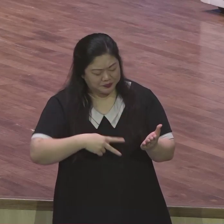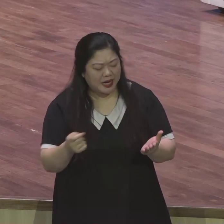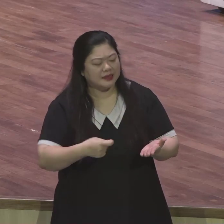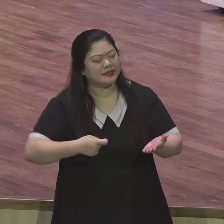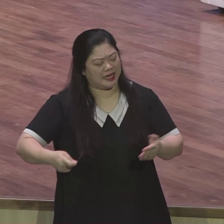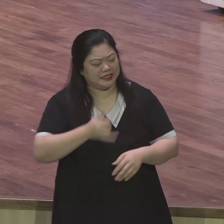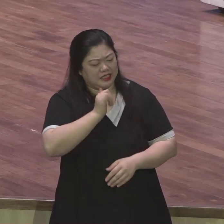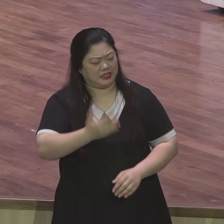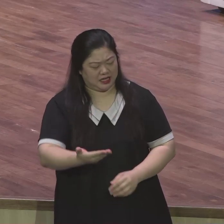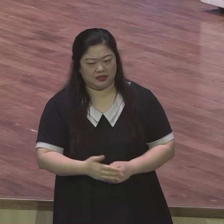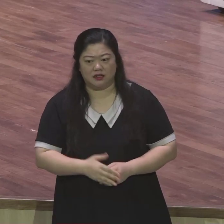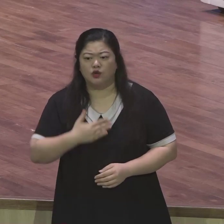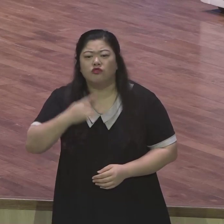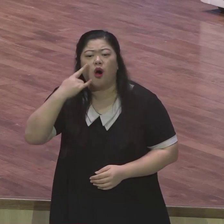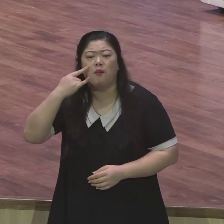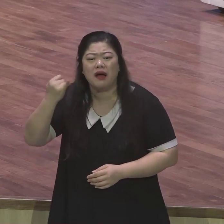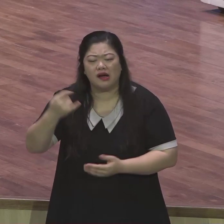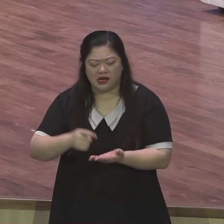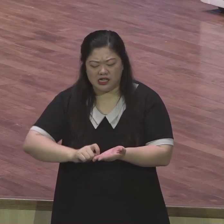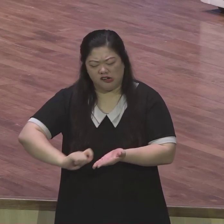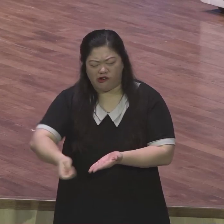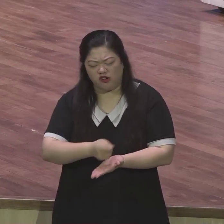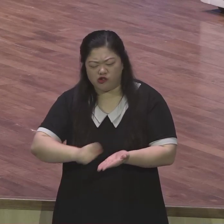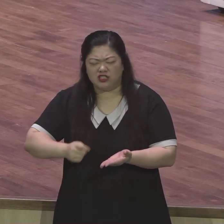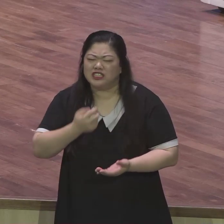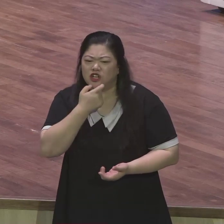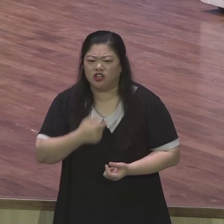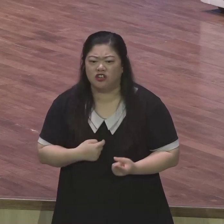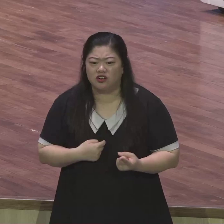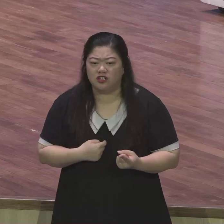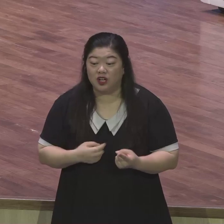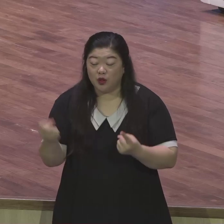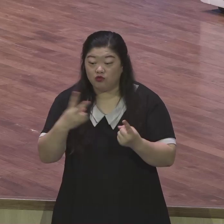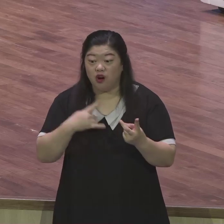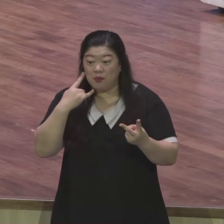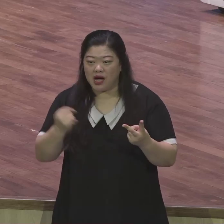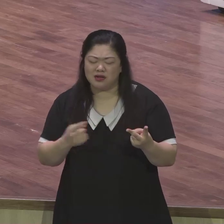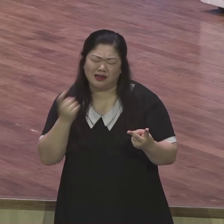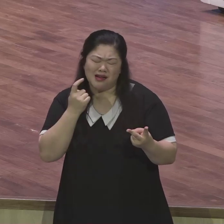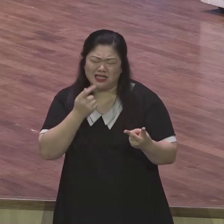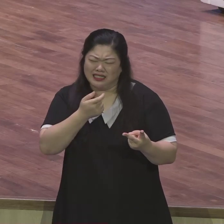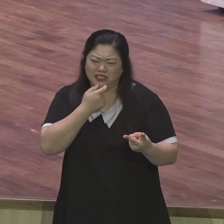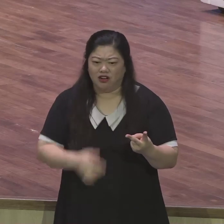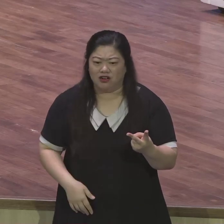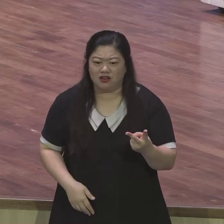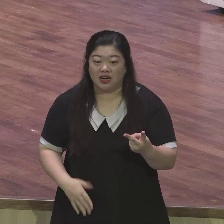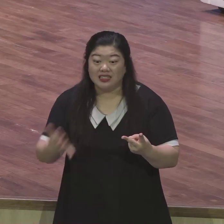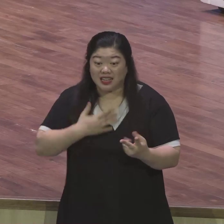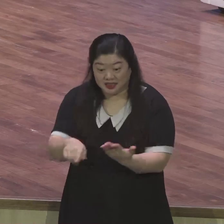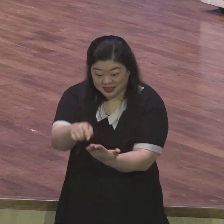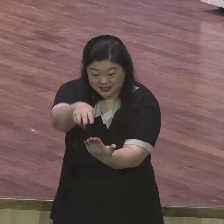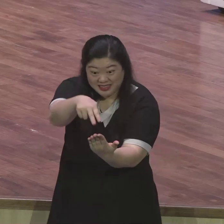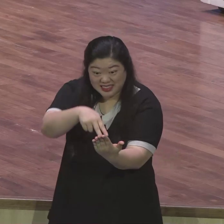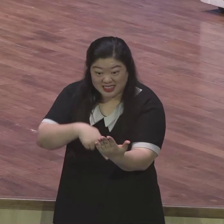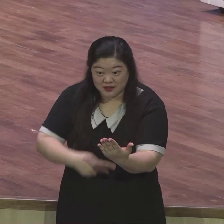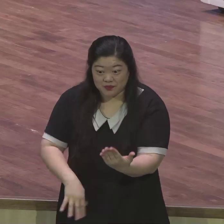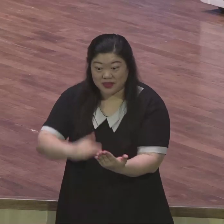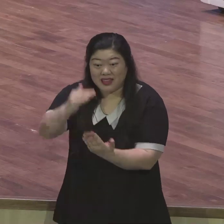글씨를 날려 쓰는 것과 거짓말하는 것 그 두 가지를 제가 한 번에 다 했습니다 글씨를 날려 쓴 거를 보여드리면